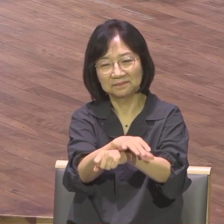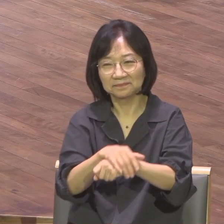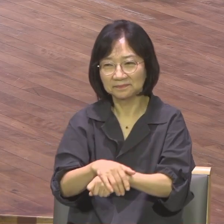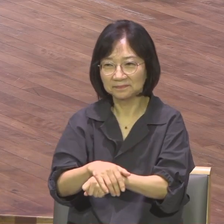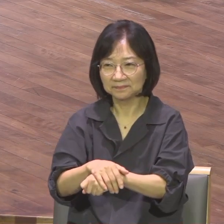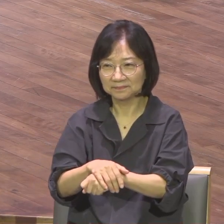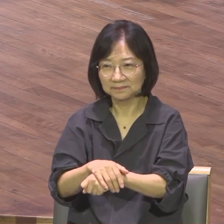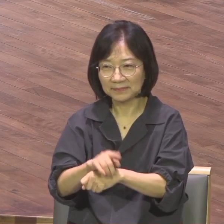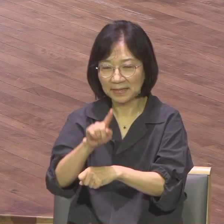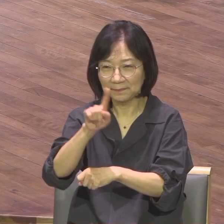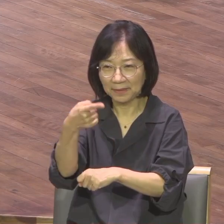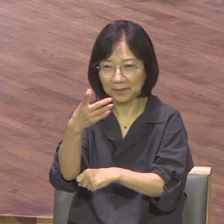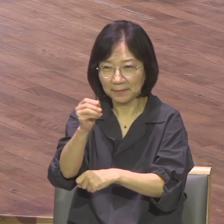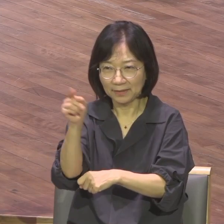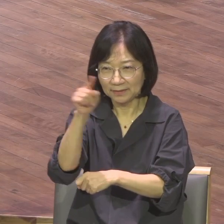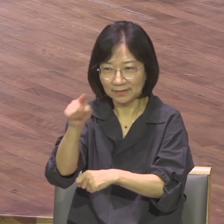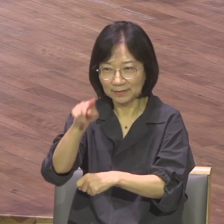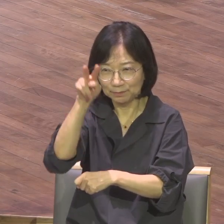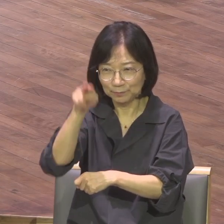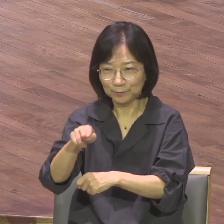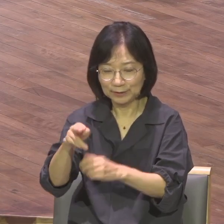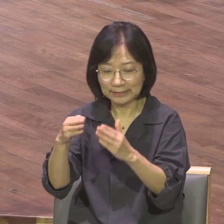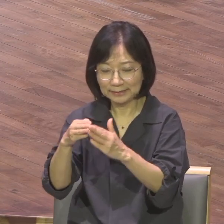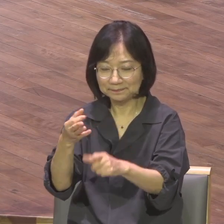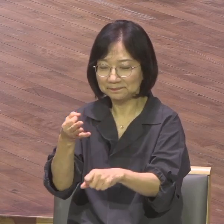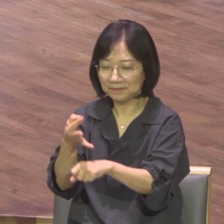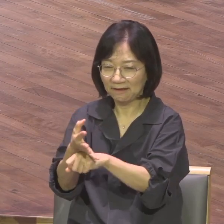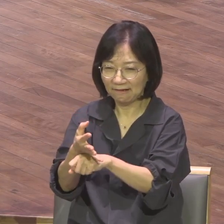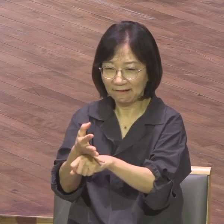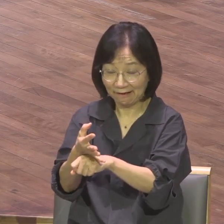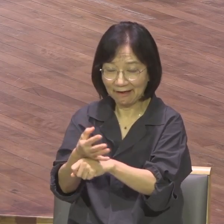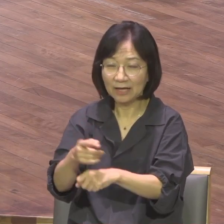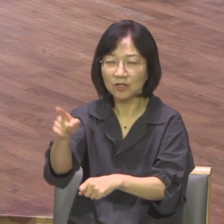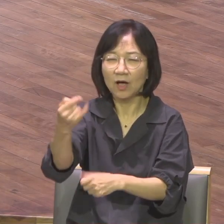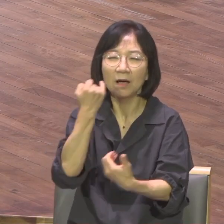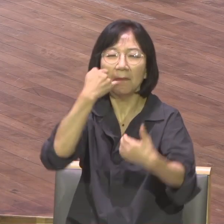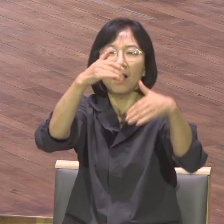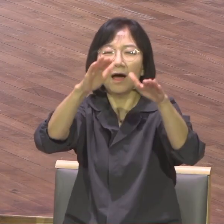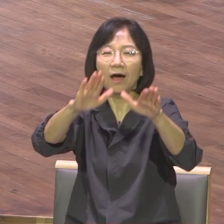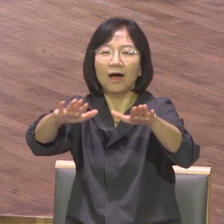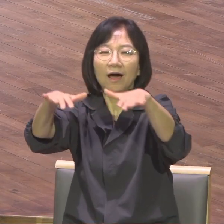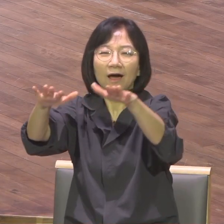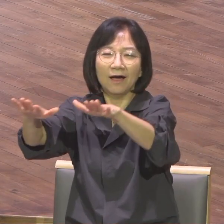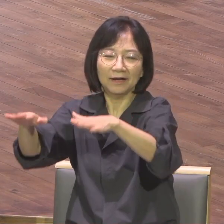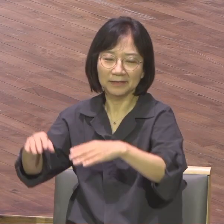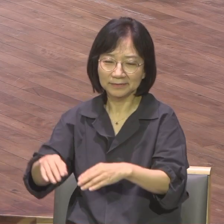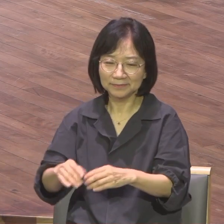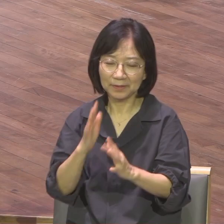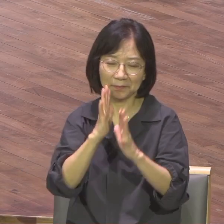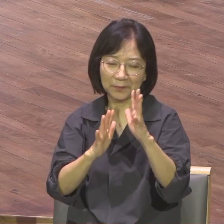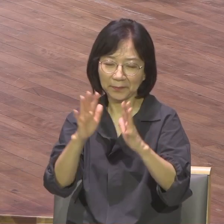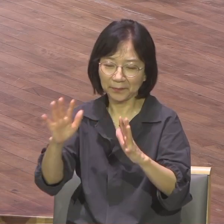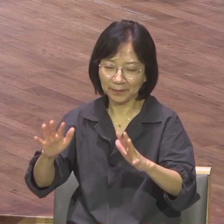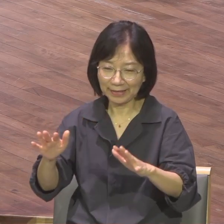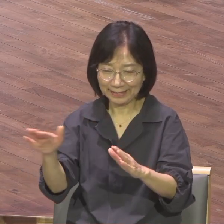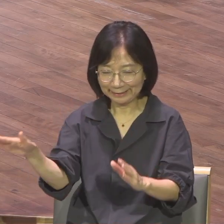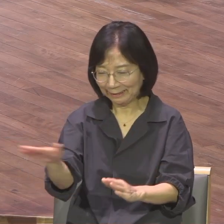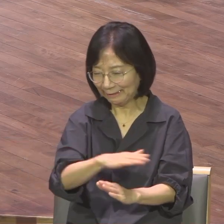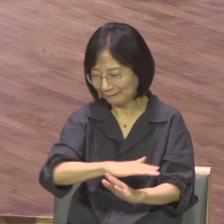백만 불짜리 집 보셨습니까? 태평양 바다가 저 밑에 보이고 잔디도 깎고 거라지 차고도 엄청